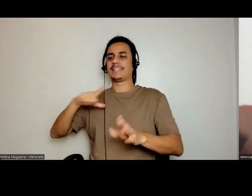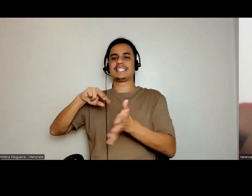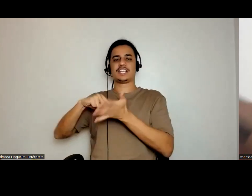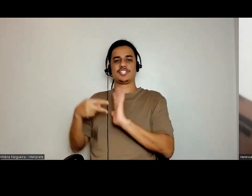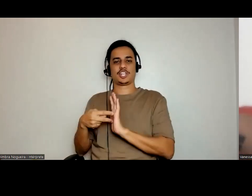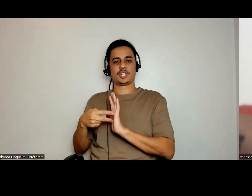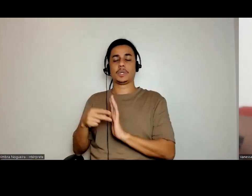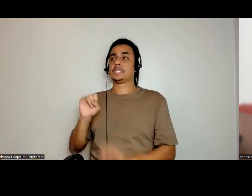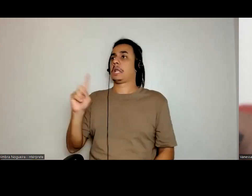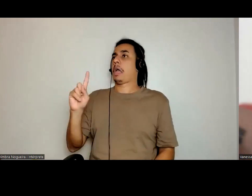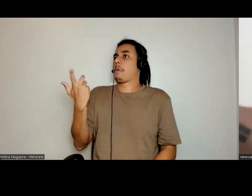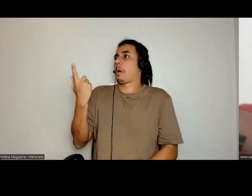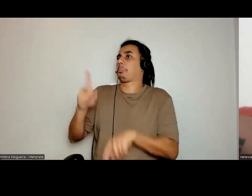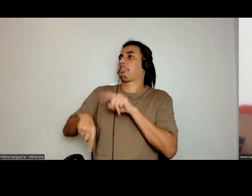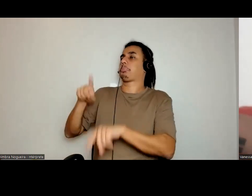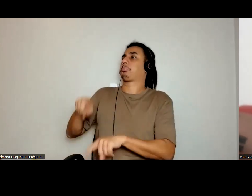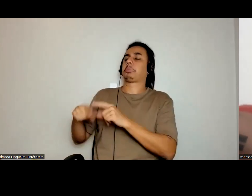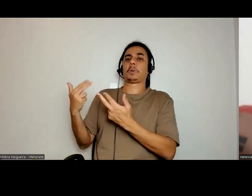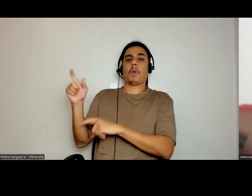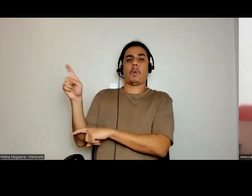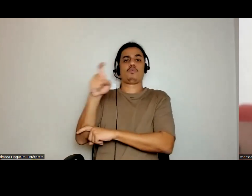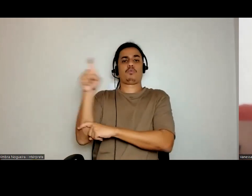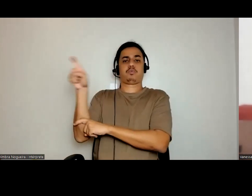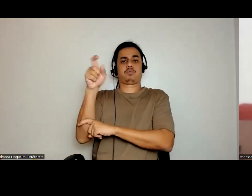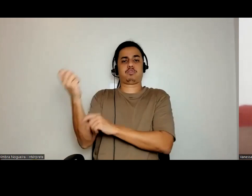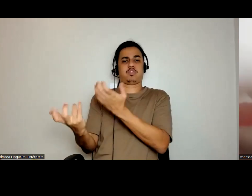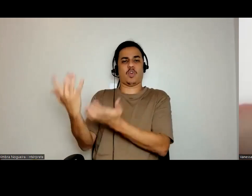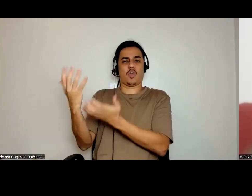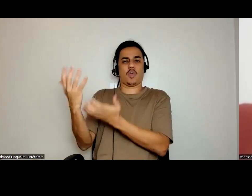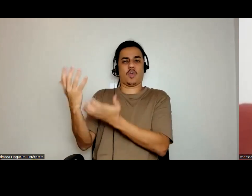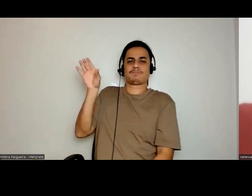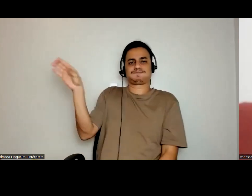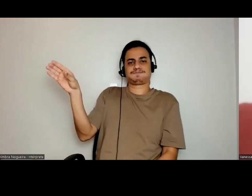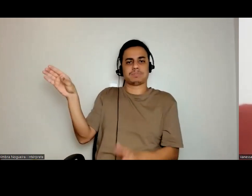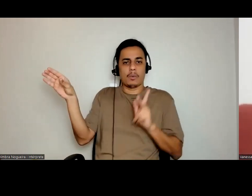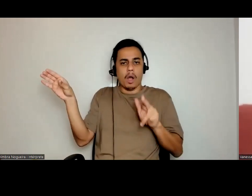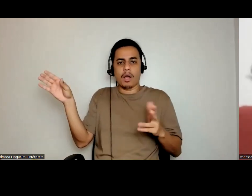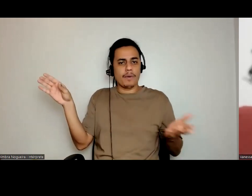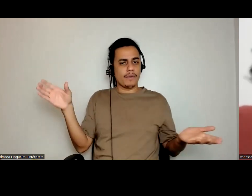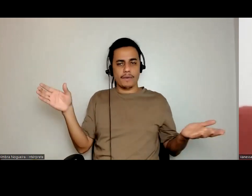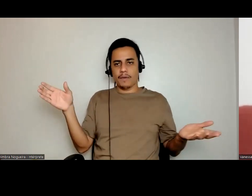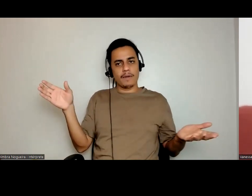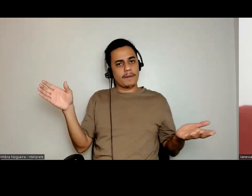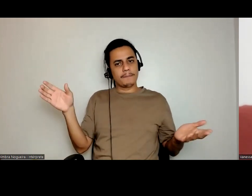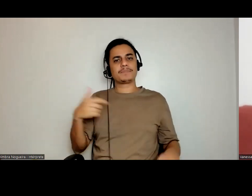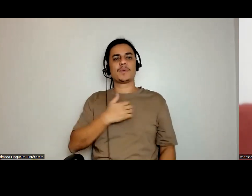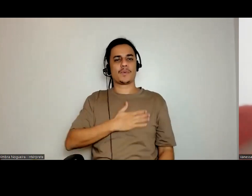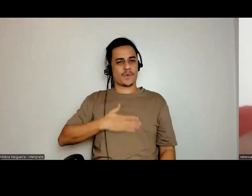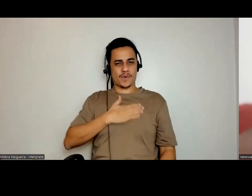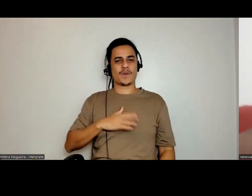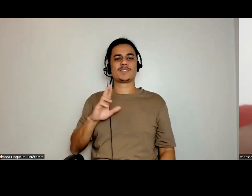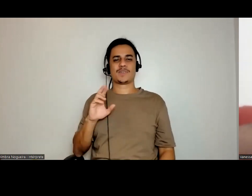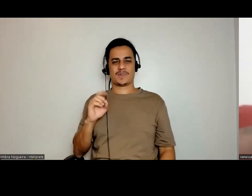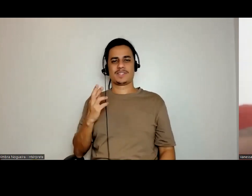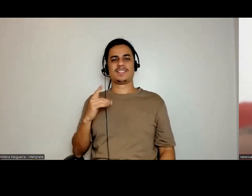um instituor que está ali, sabe? E aí eu gosto muito, Rodrigo, quando você